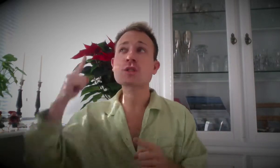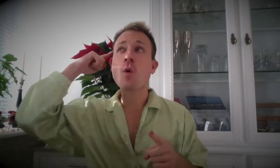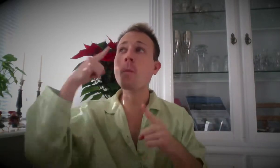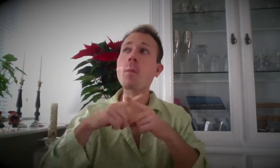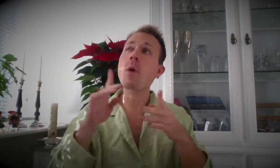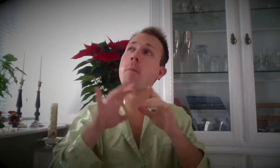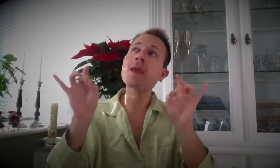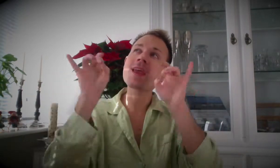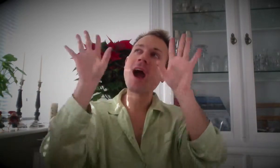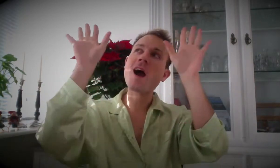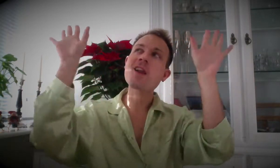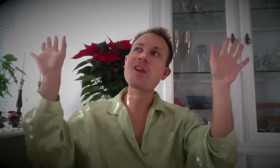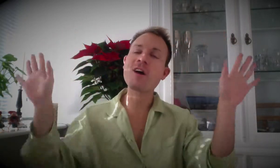tro på mirakler.